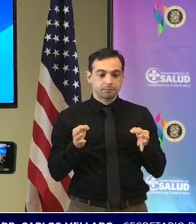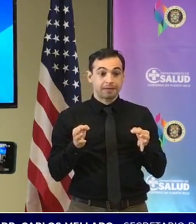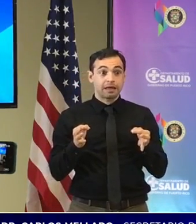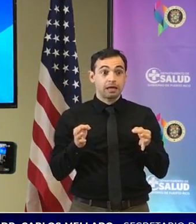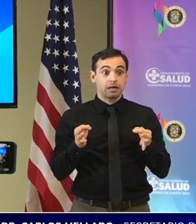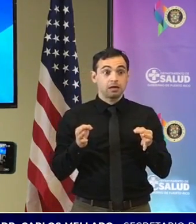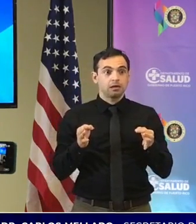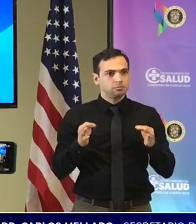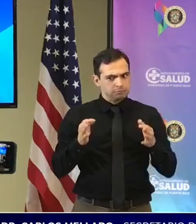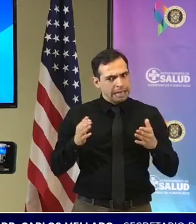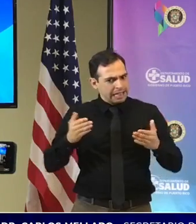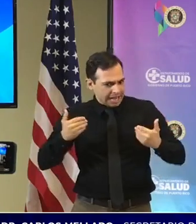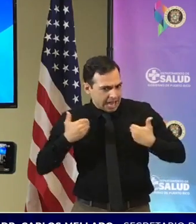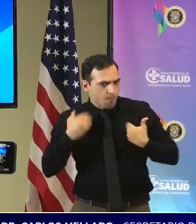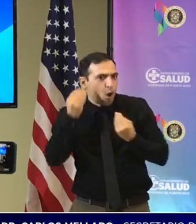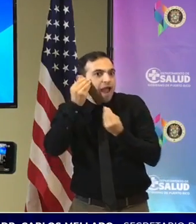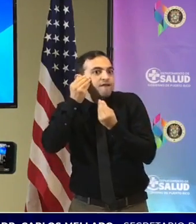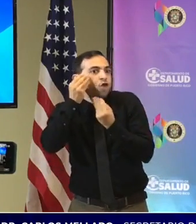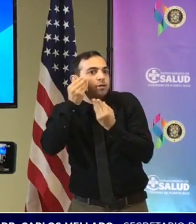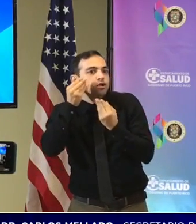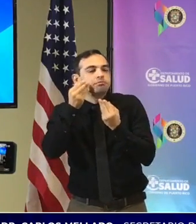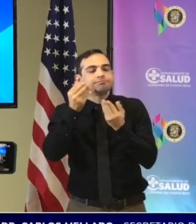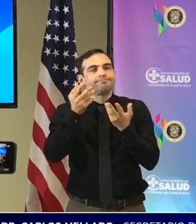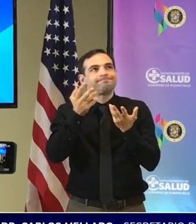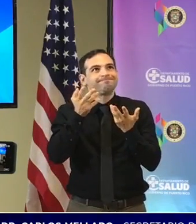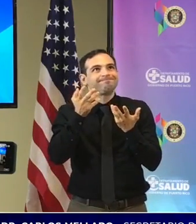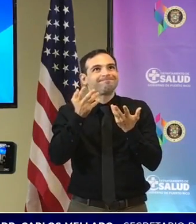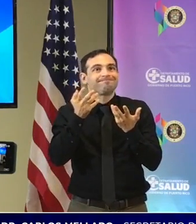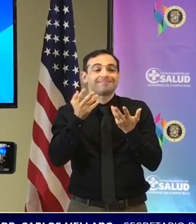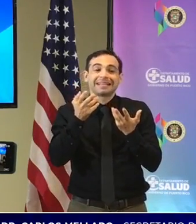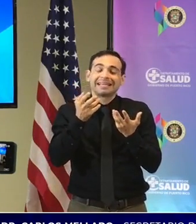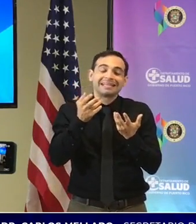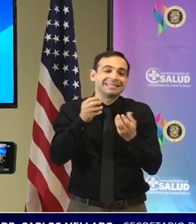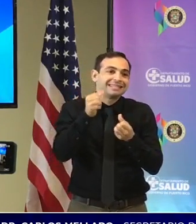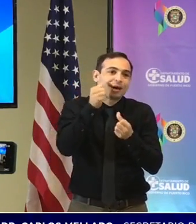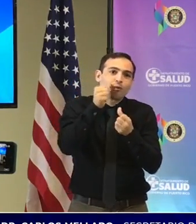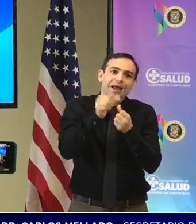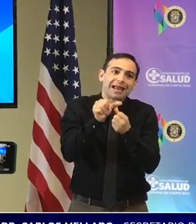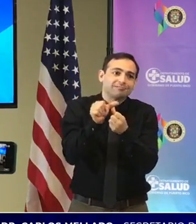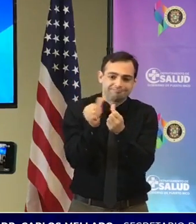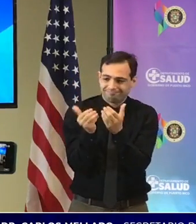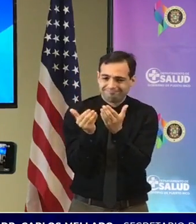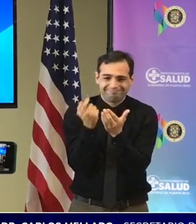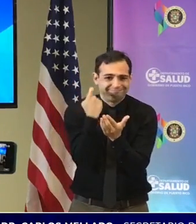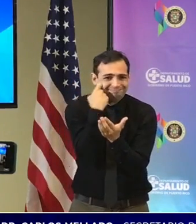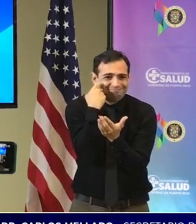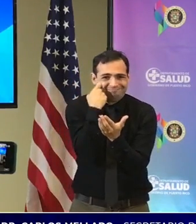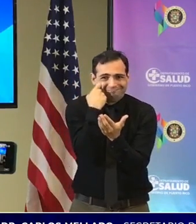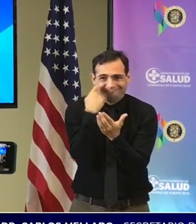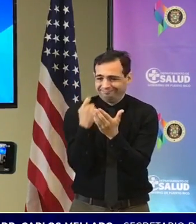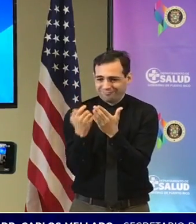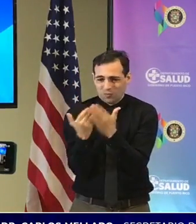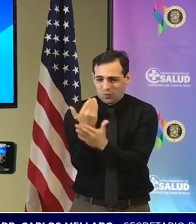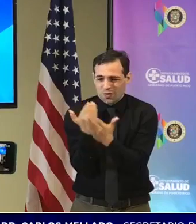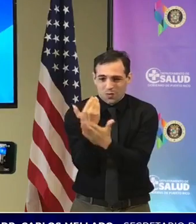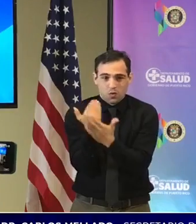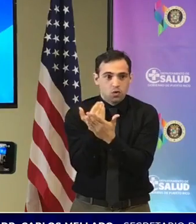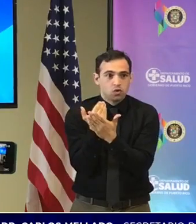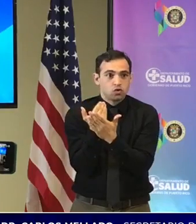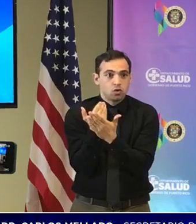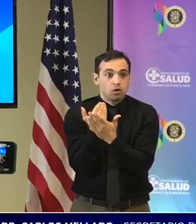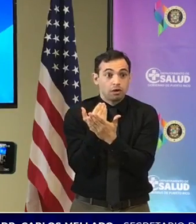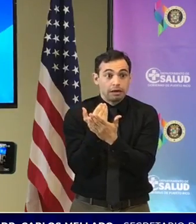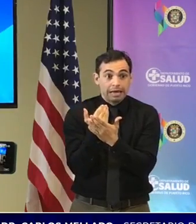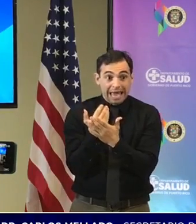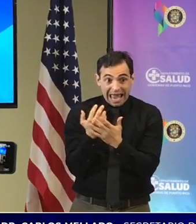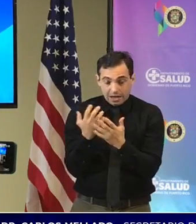sí hay data pero ¿verdad? obviamente acuérdate que esto es nuevo y lo que queremos es tener la ciencia cierta que esta tercera